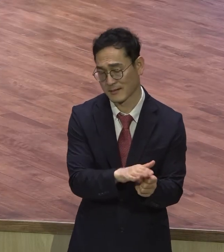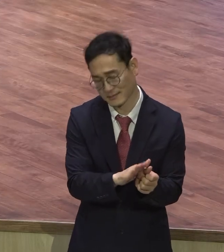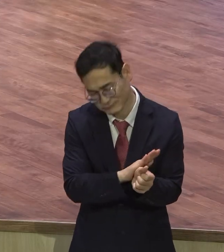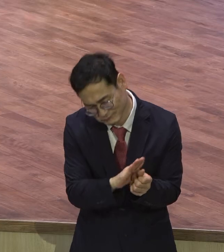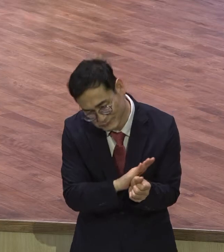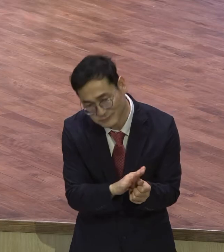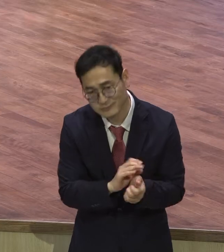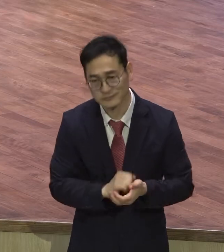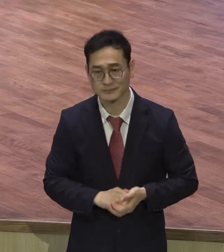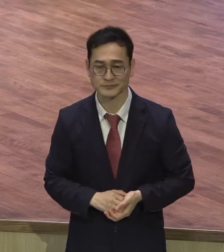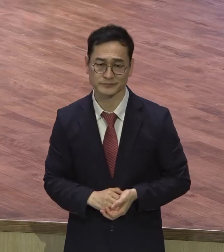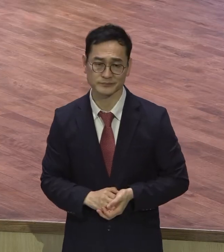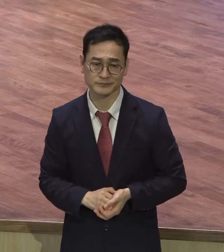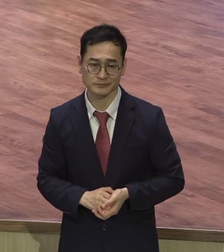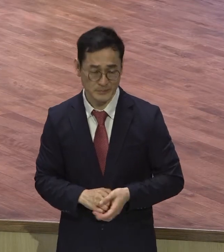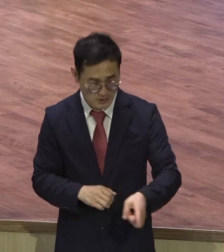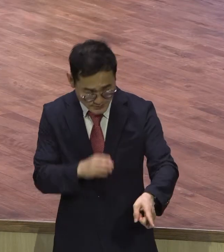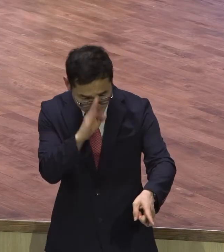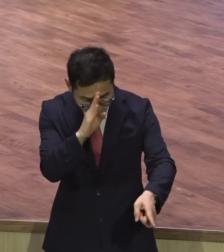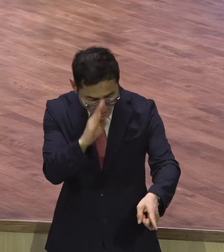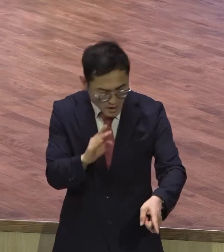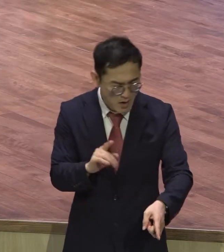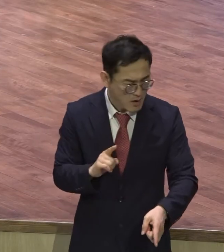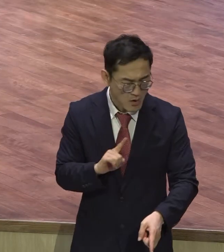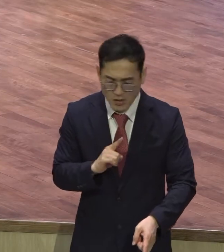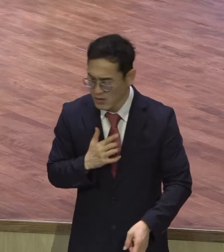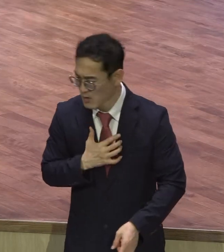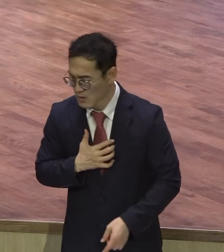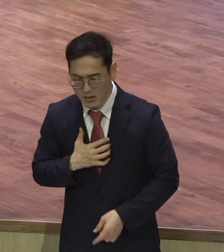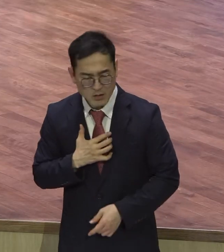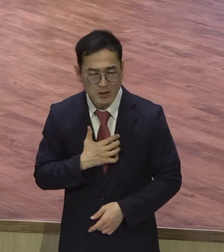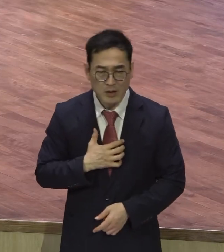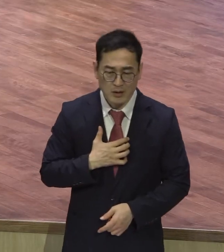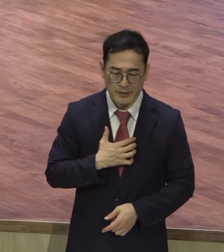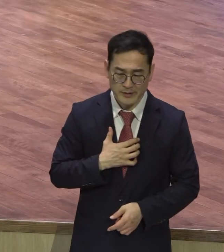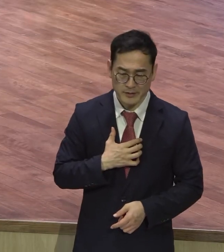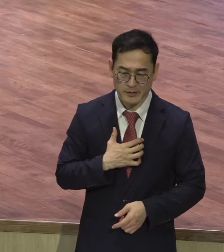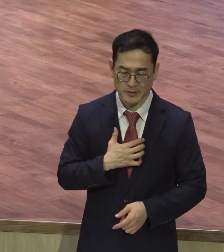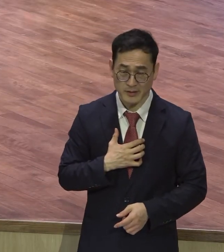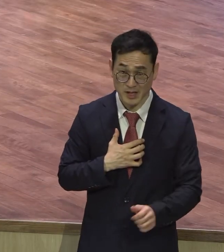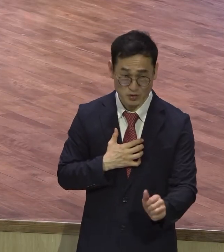병들은 지금 죽을 정도가 되었는데 죽을죠. 병들은 죽을 정도가 됐는데